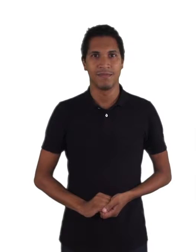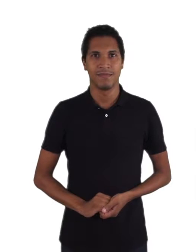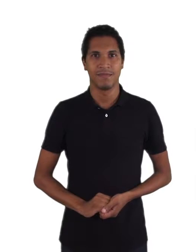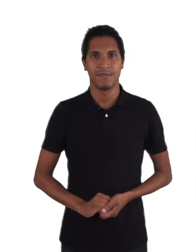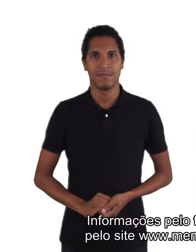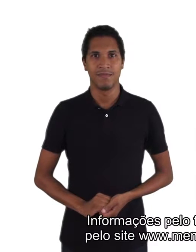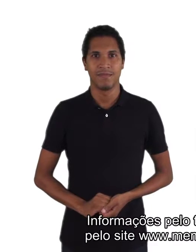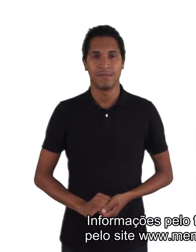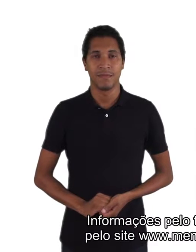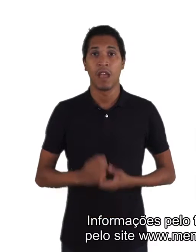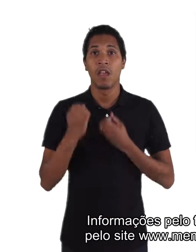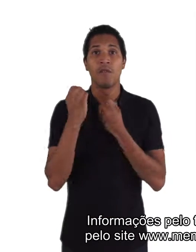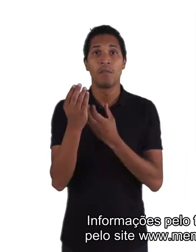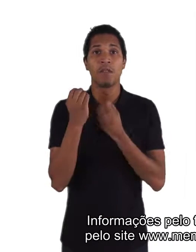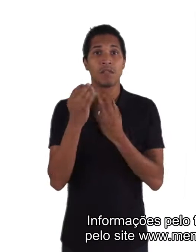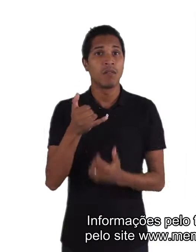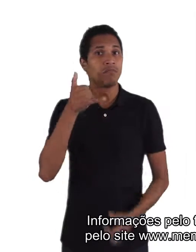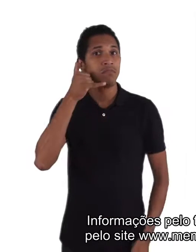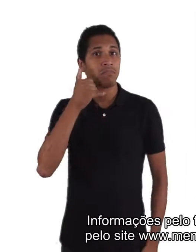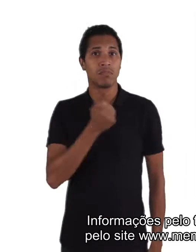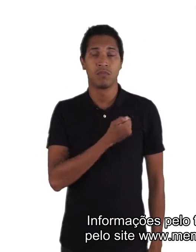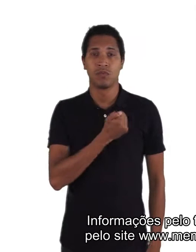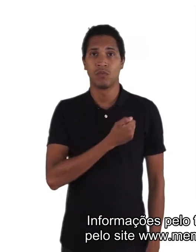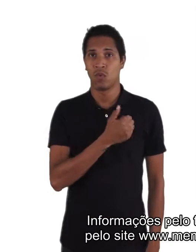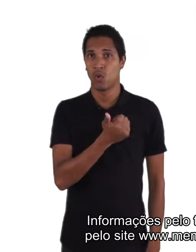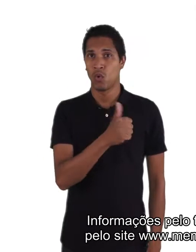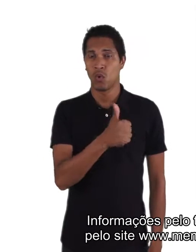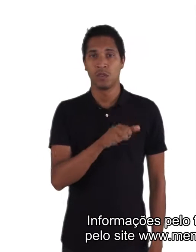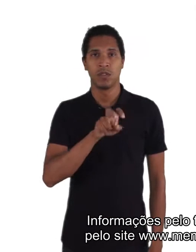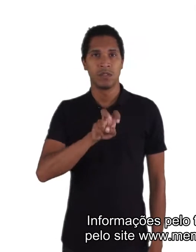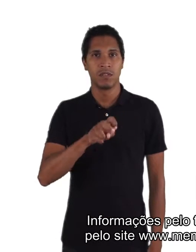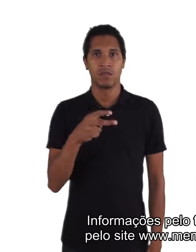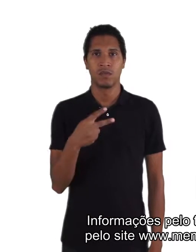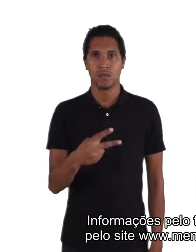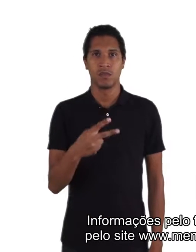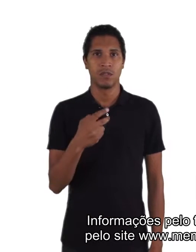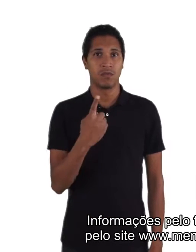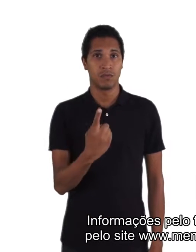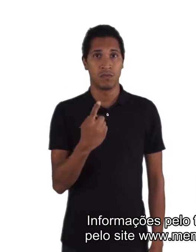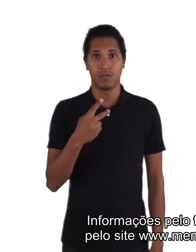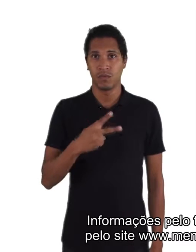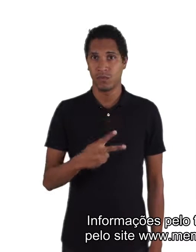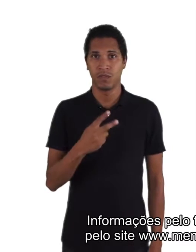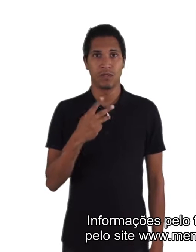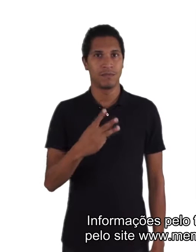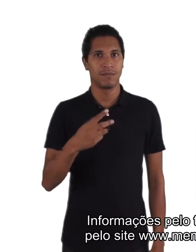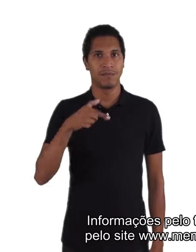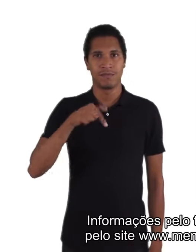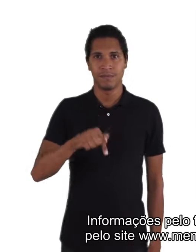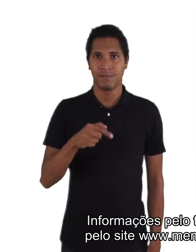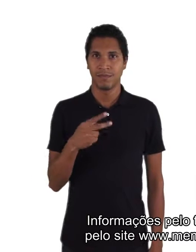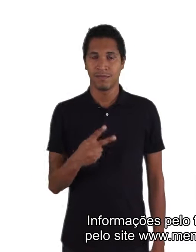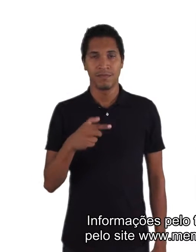Informações pelo telefone 11-52-12-3727 e pelo site